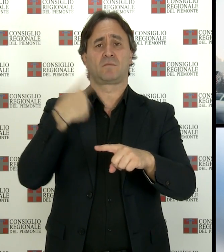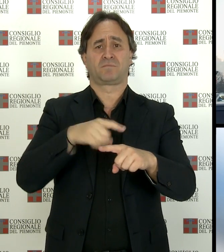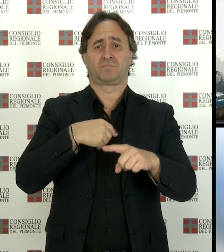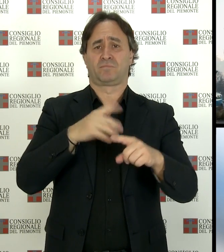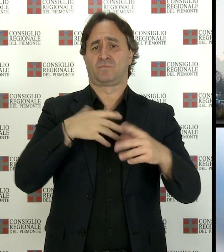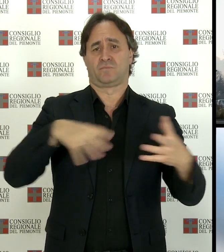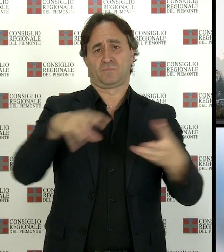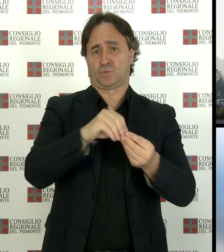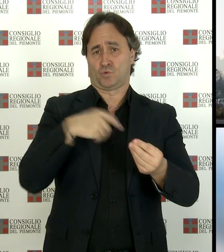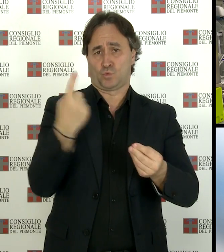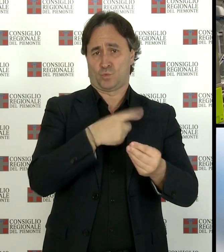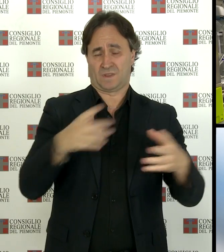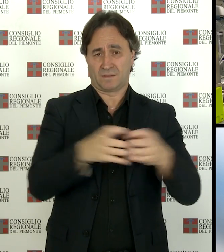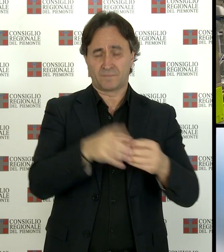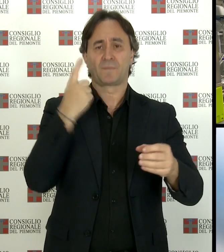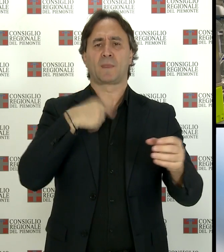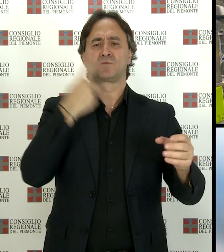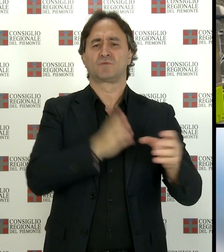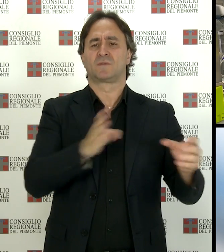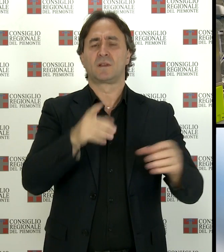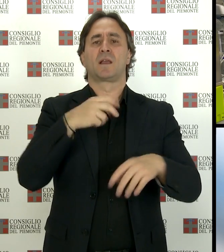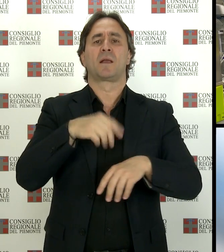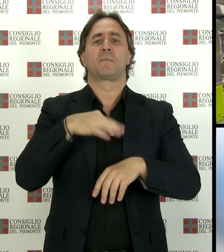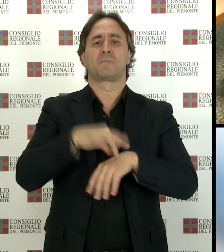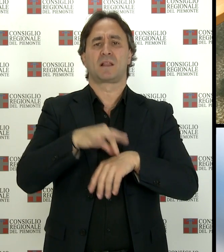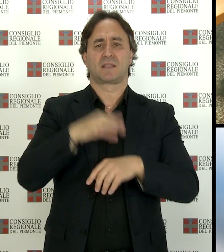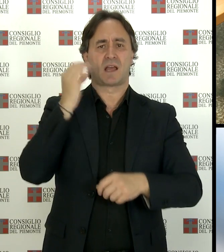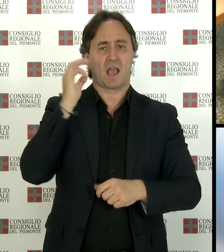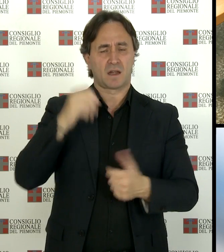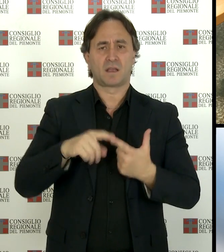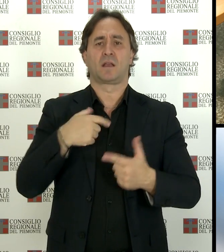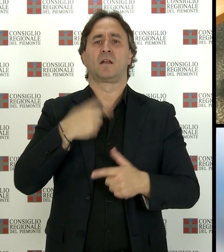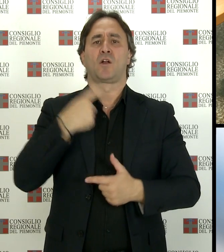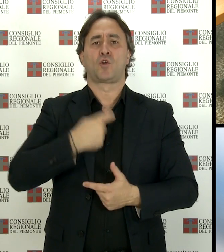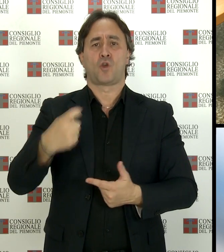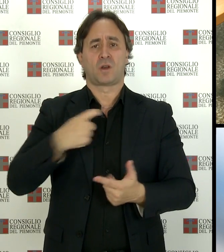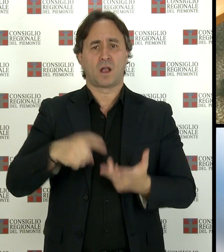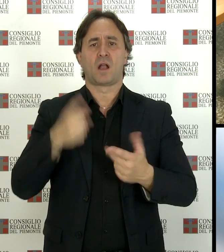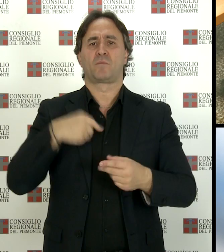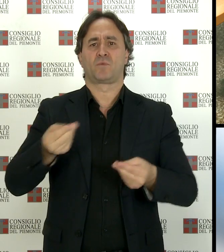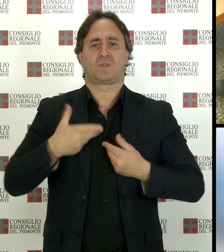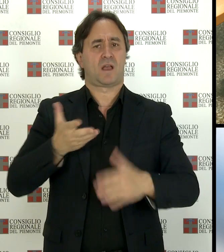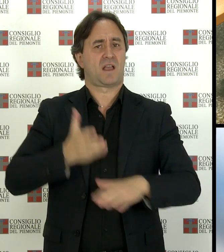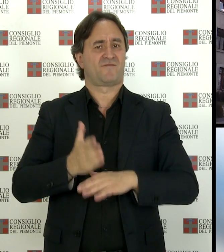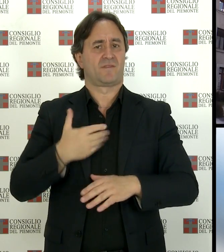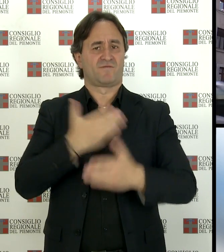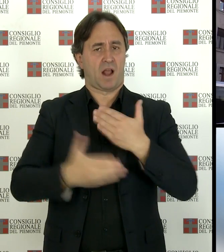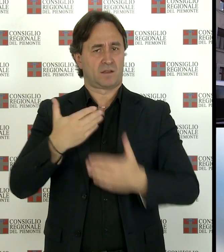aggiorna gli elenchi delle malattie rare e di quelle croniche e invalidanti che danno diritto all'esenzione e innova i nomenclatori della specialistica